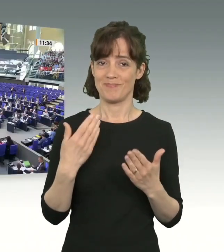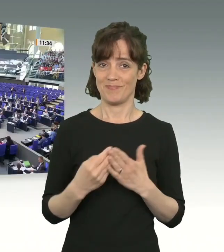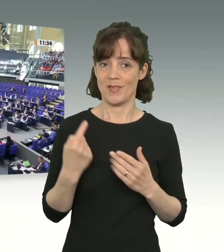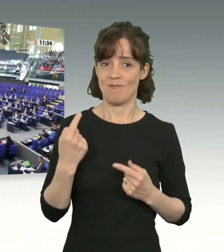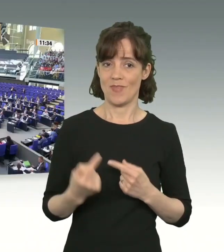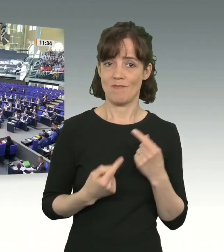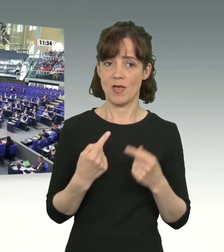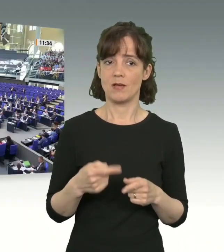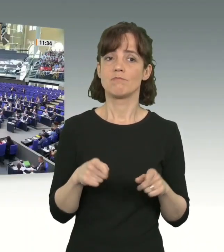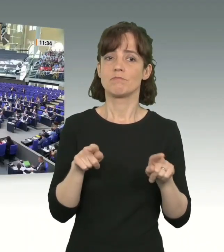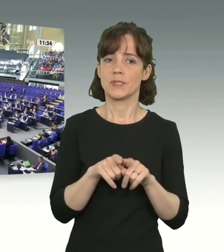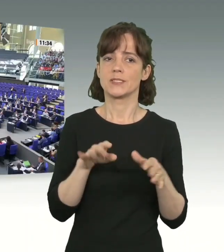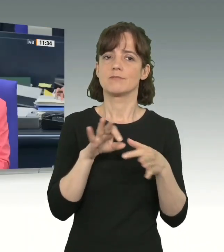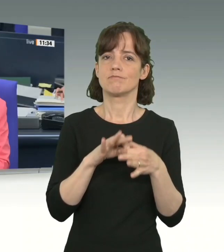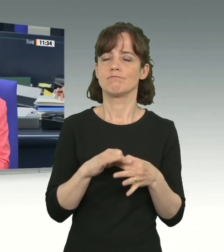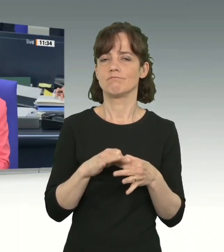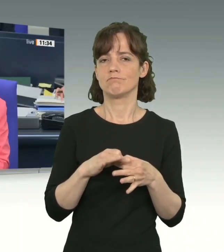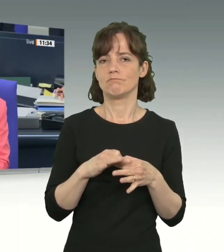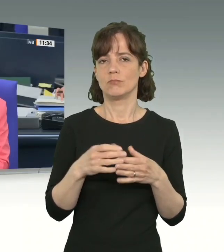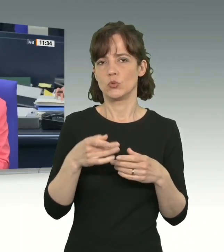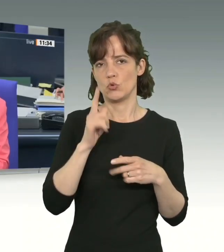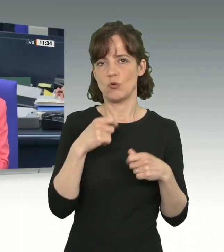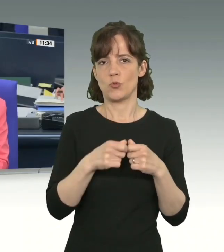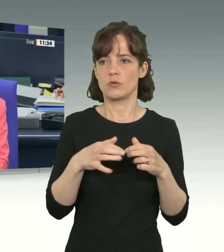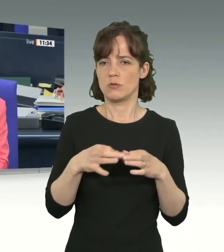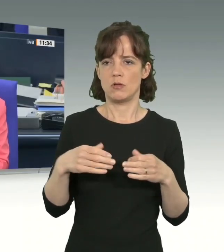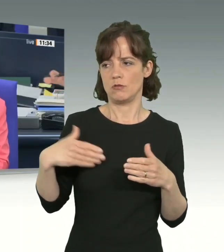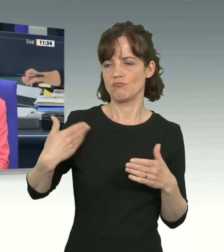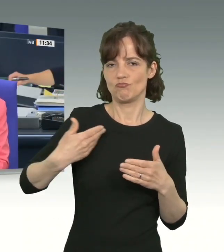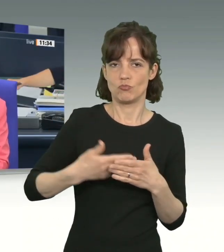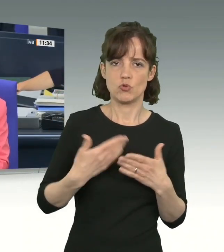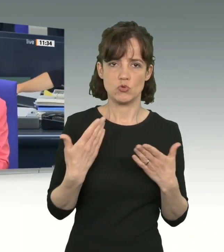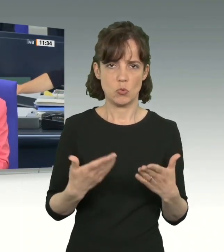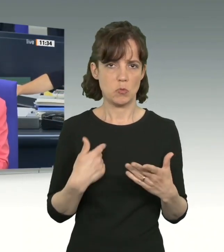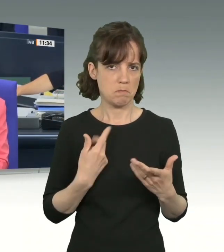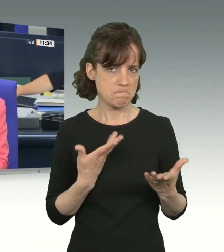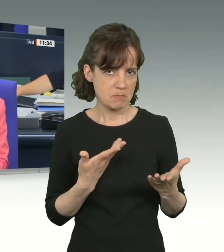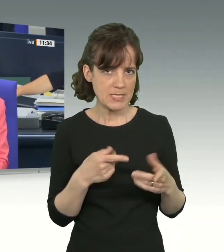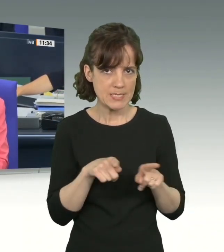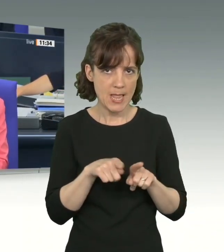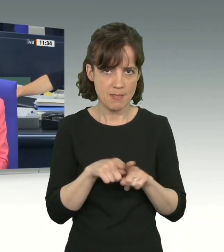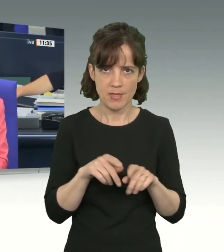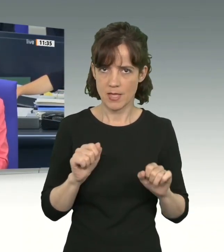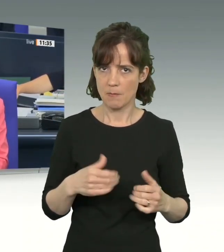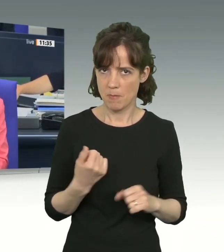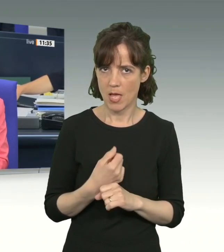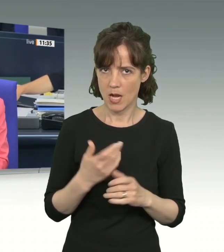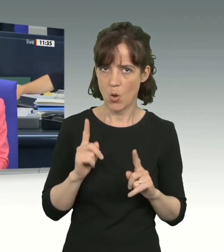entspricht der langjährigen Praxis des Deutschen Bundestages. Ich gehe davon aus, dass wir auch heute so verfahren.